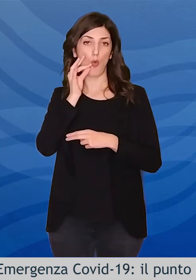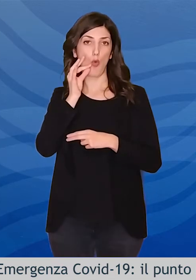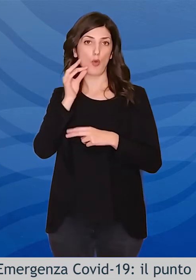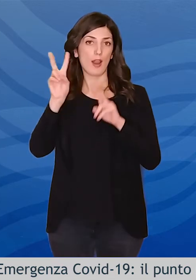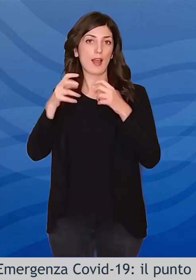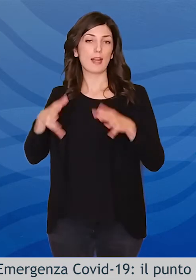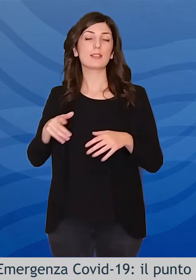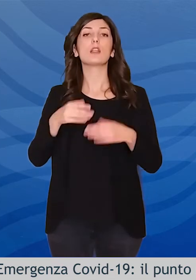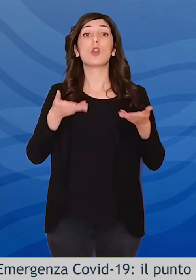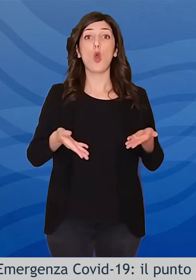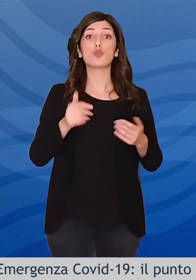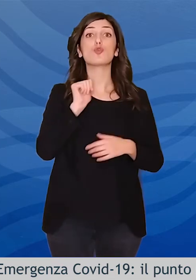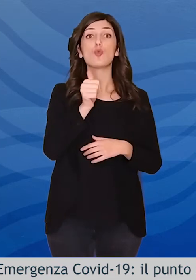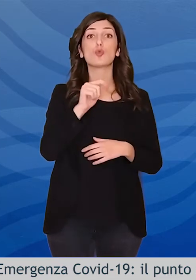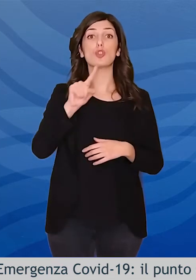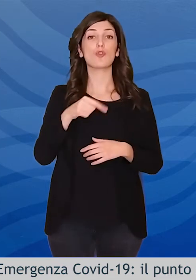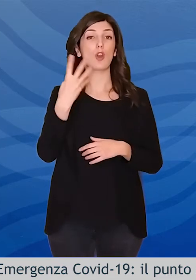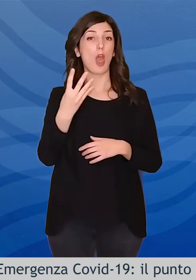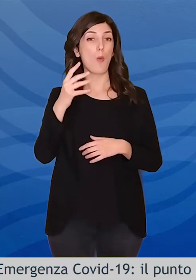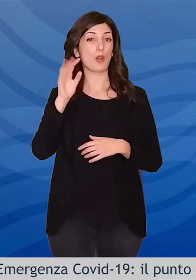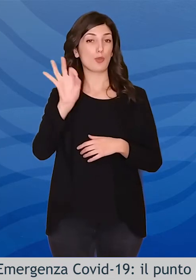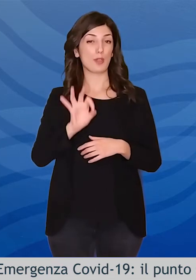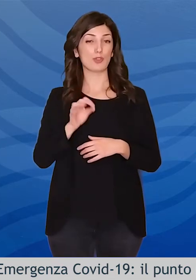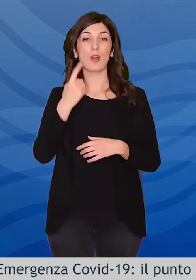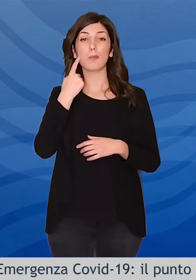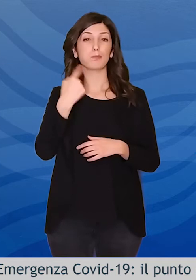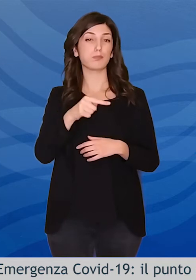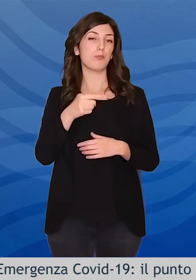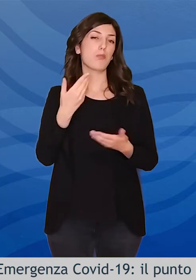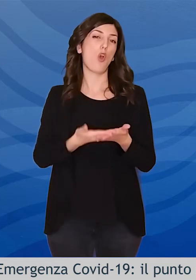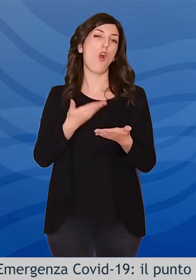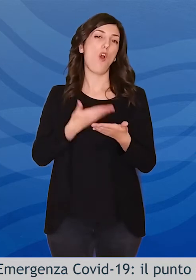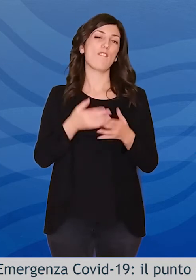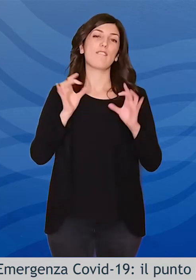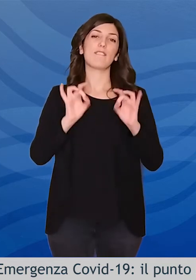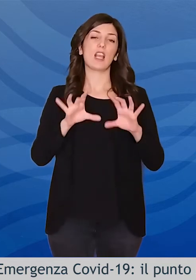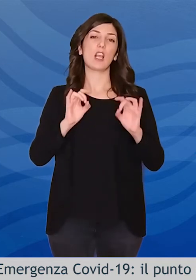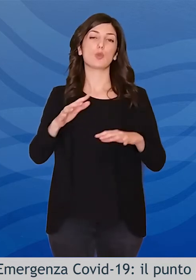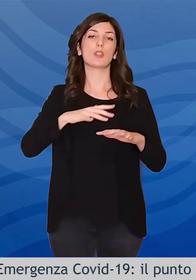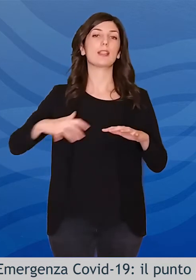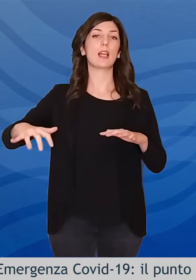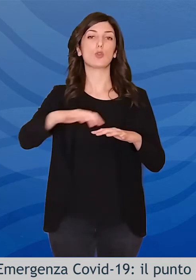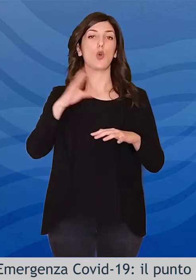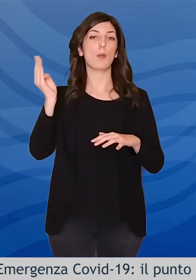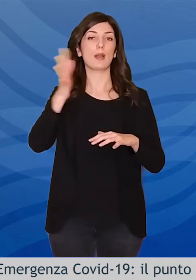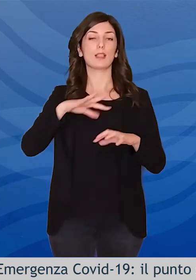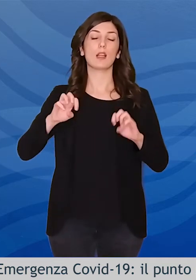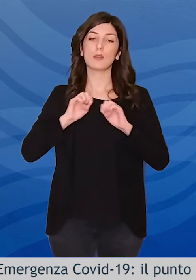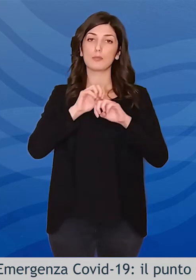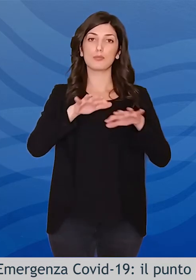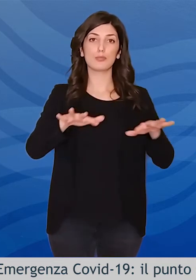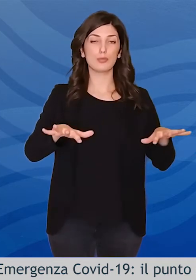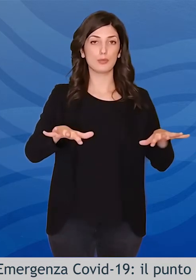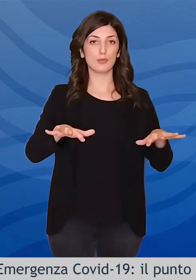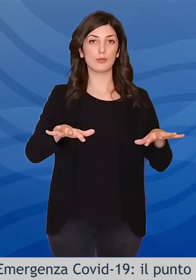,4%. Quest'ultimo parametro testimonia la circolazione del virus sul territorio regionale indicando un